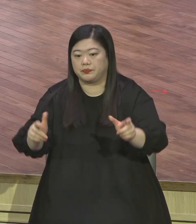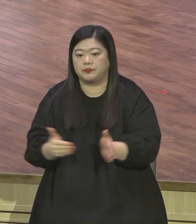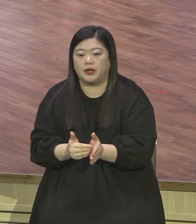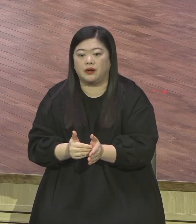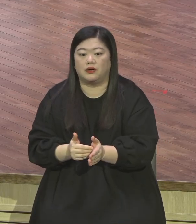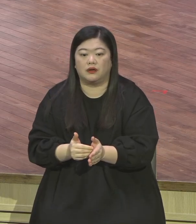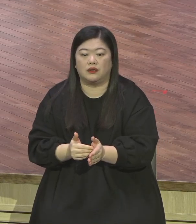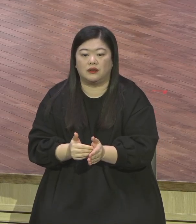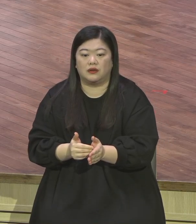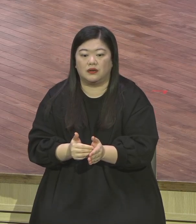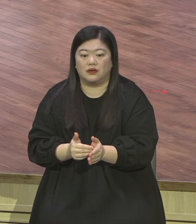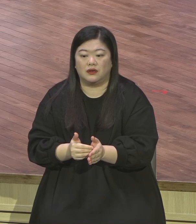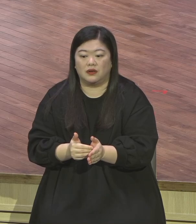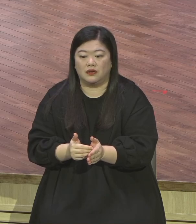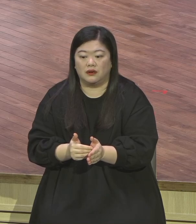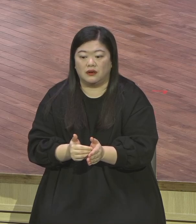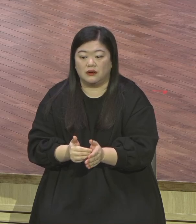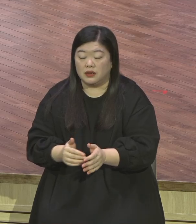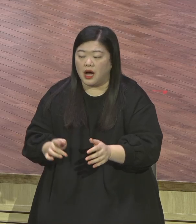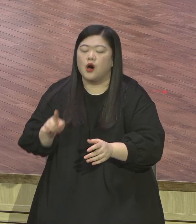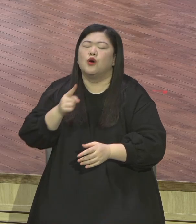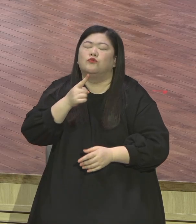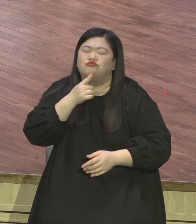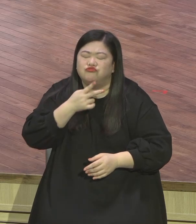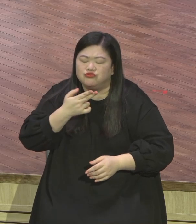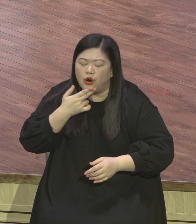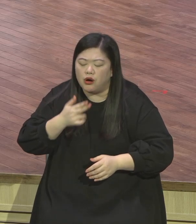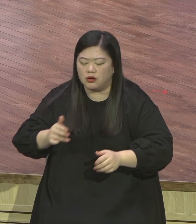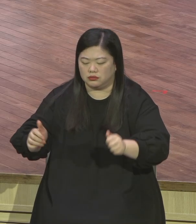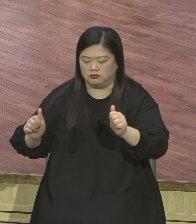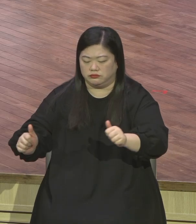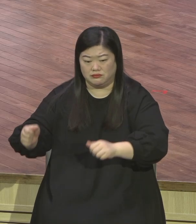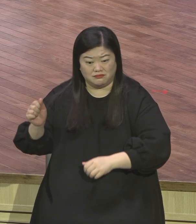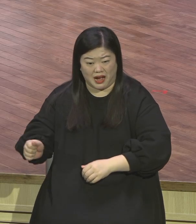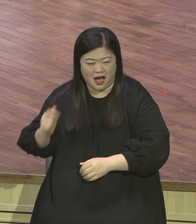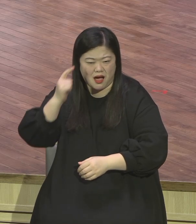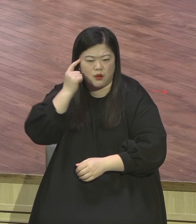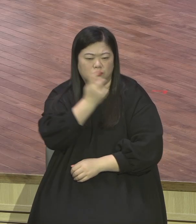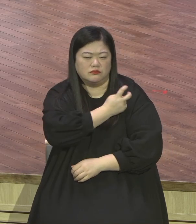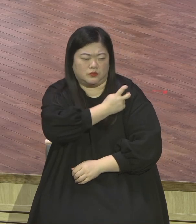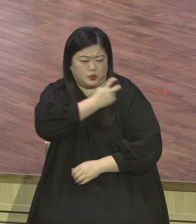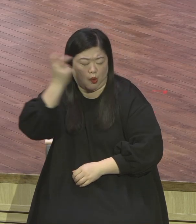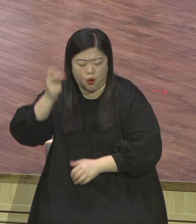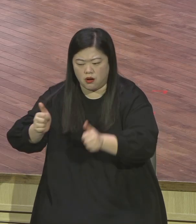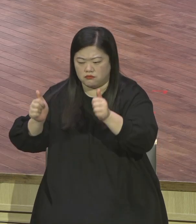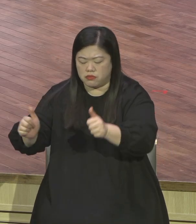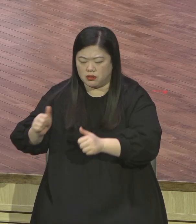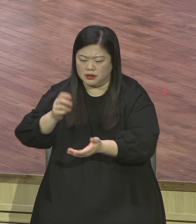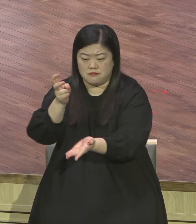판결이 존중돼야 되겠지만 국민의 정서와 거리가 먼